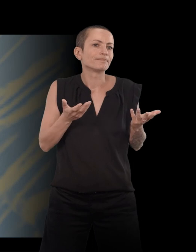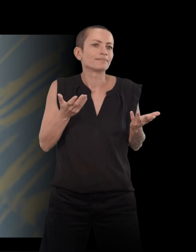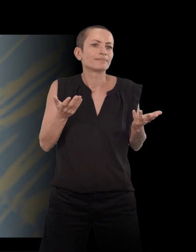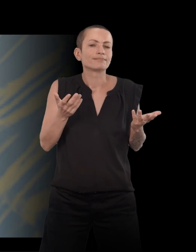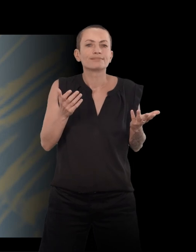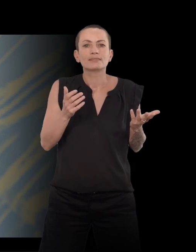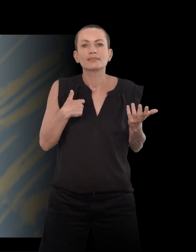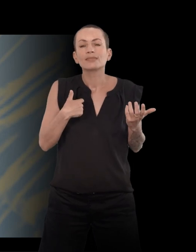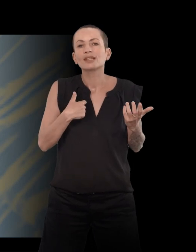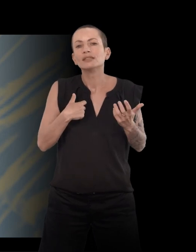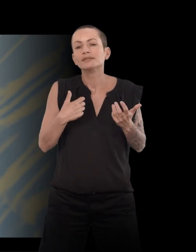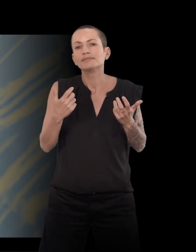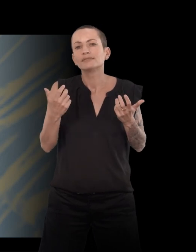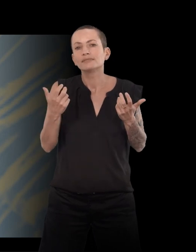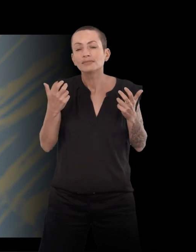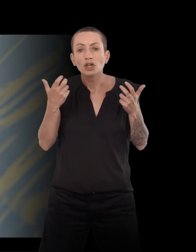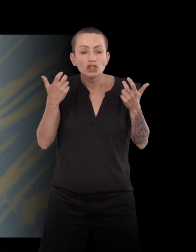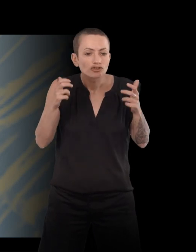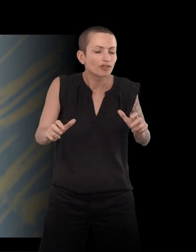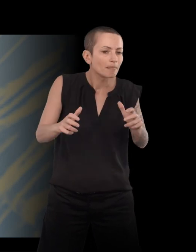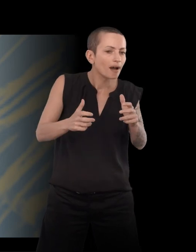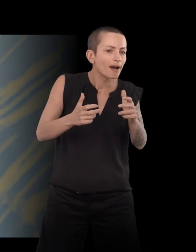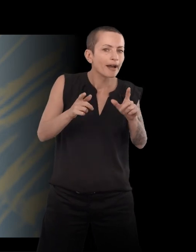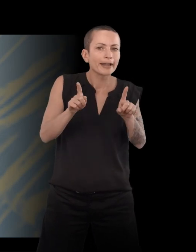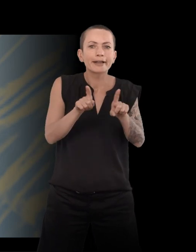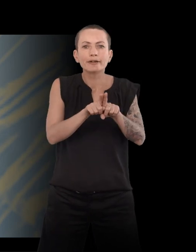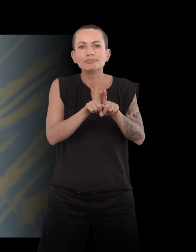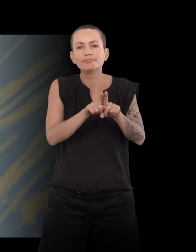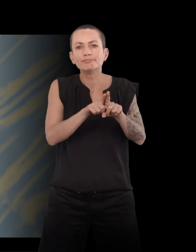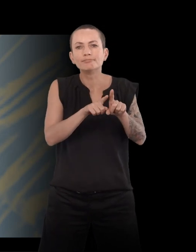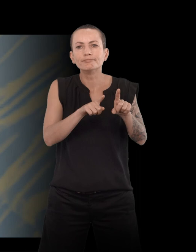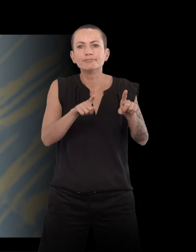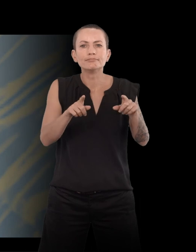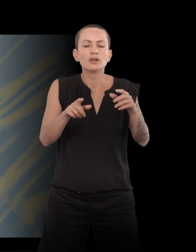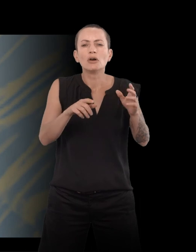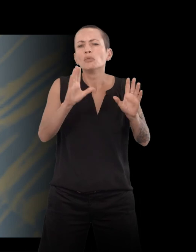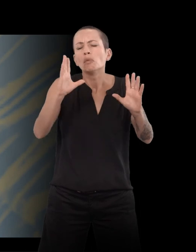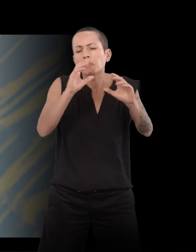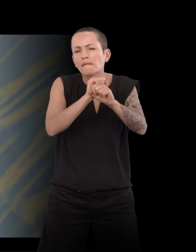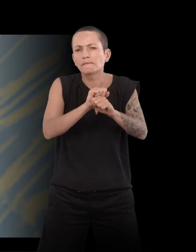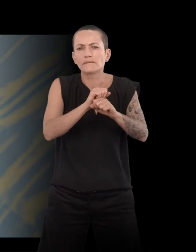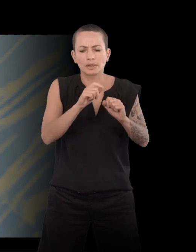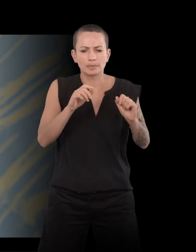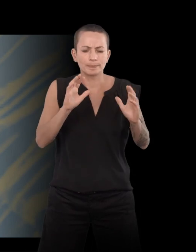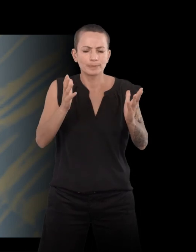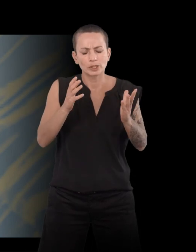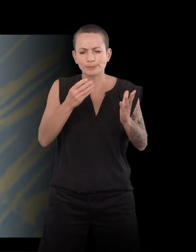Je ne voulais pas remettre les choses en place. à un moment donné, je ne suis plus à propos de quelle histoire. J'ai dit, ça, j'aurais dû t'en parler avant. Mais bon,